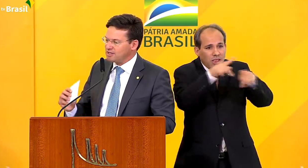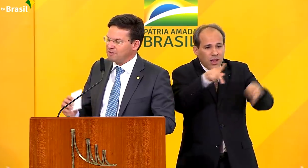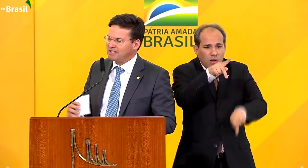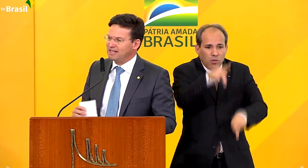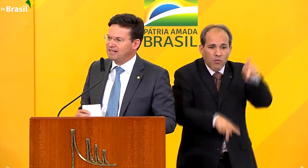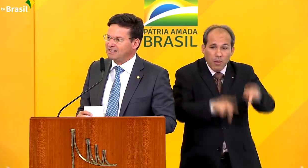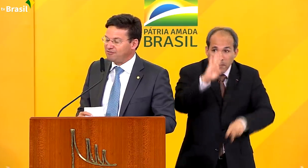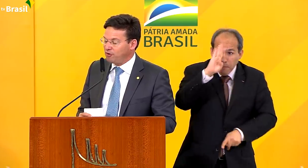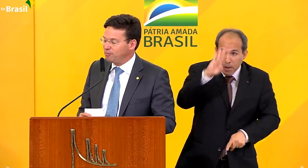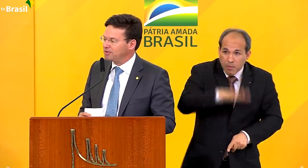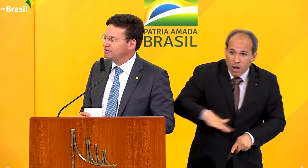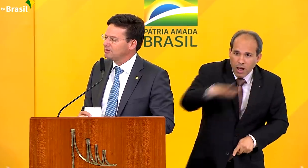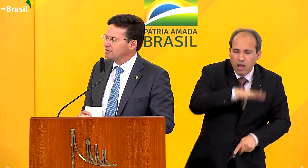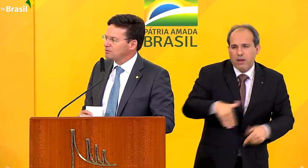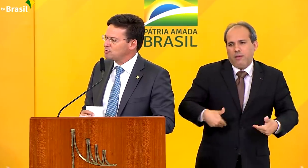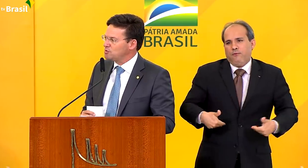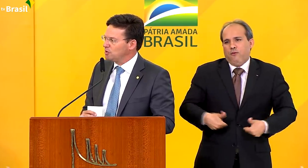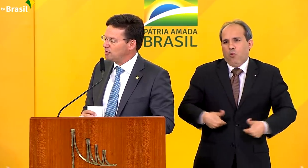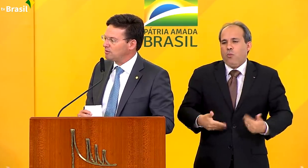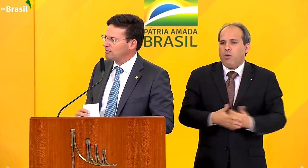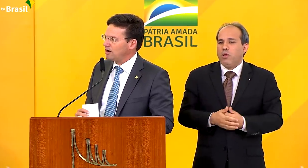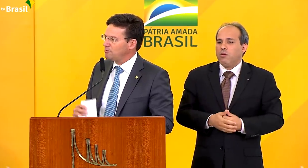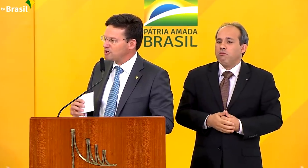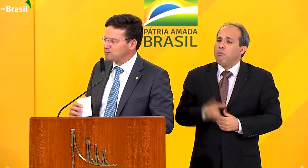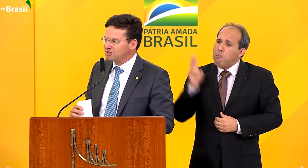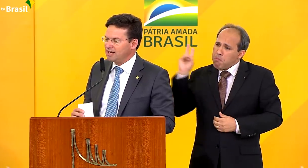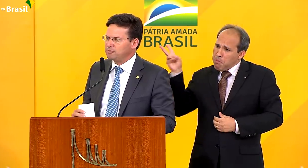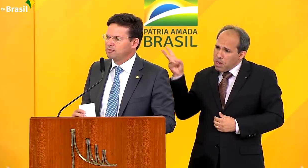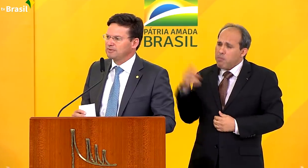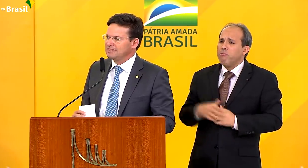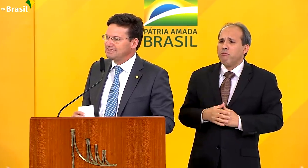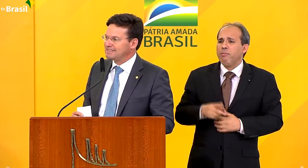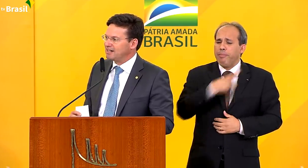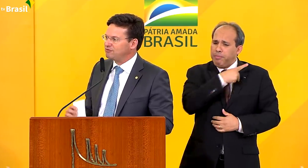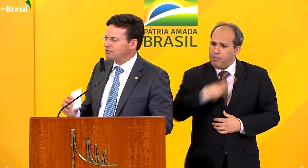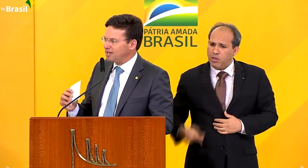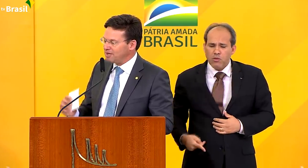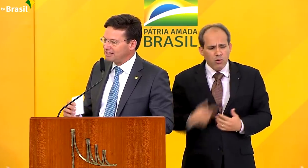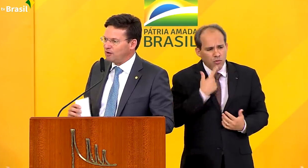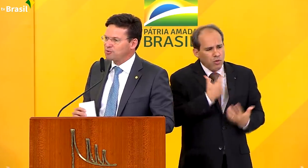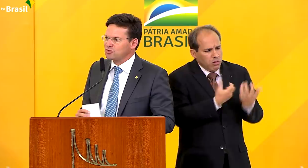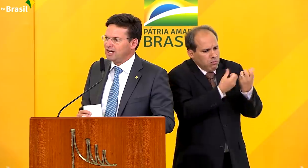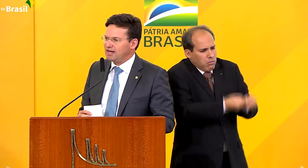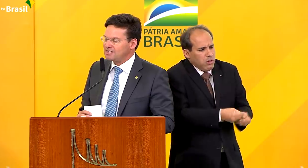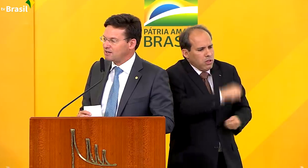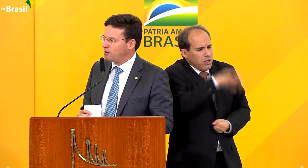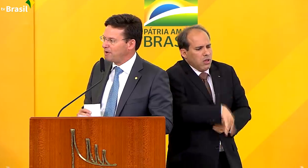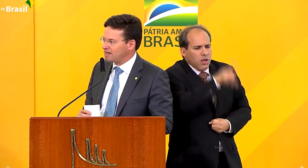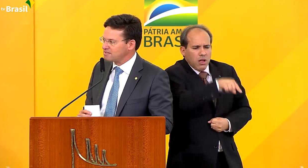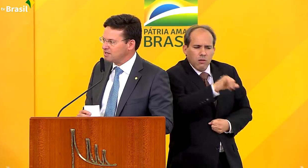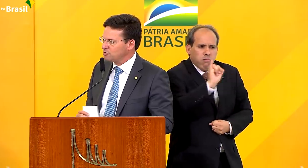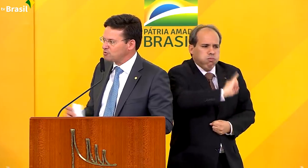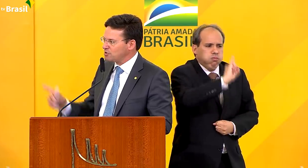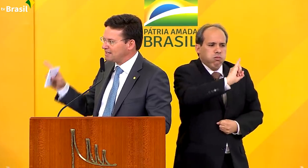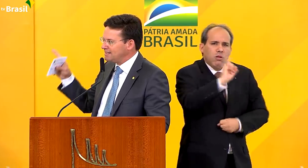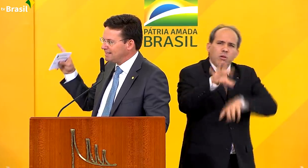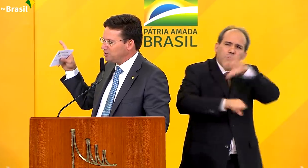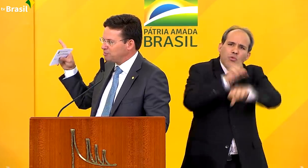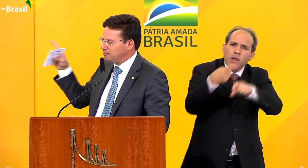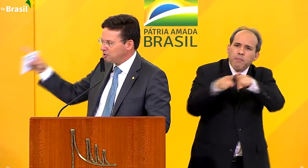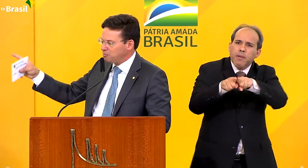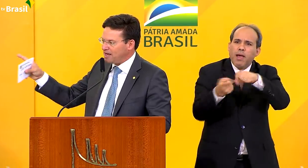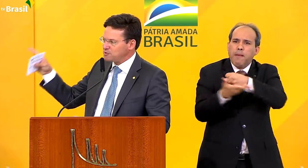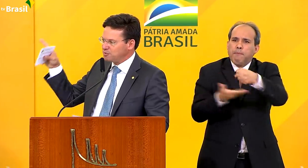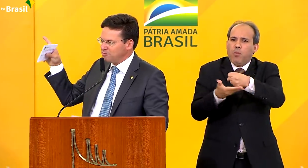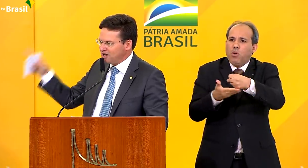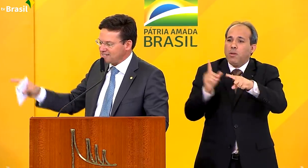povo, em especial na matéria da fome. O senhor, ao mesmo tempo, disse que era fundamental buscar essa cooperação e o senhor já tinha